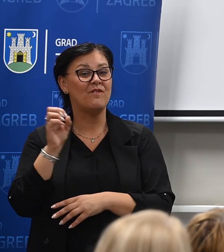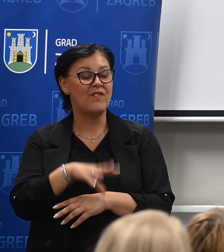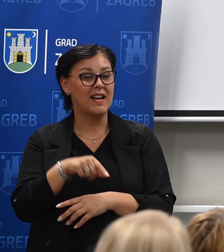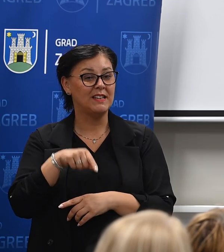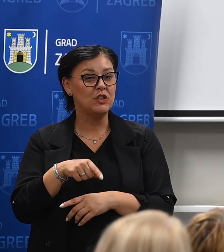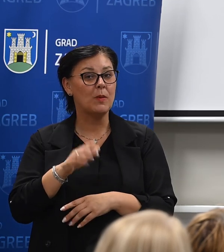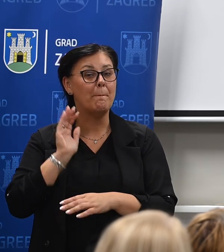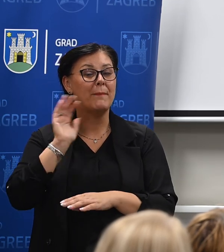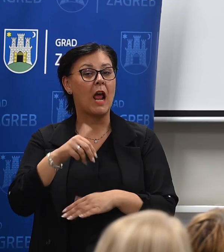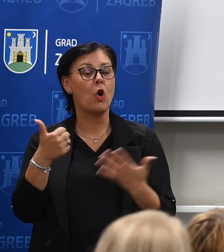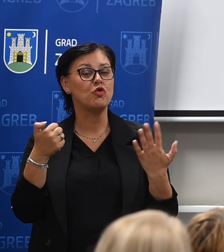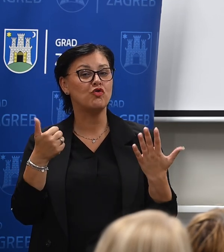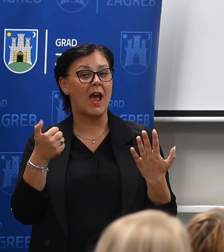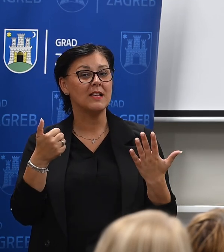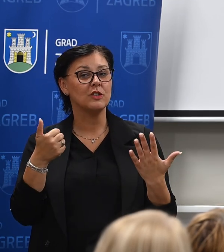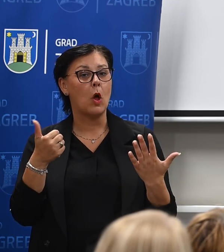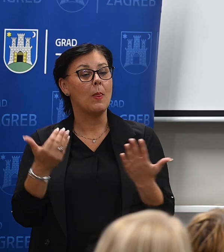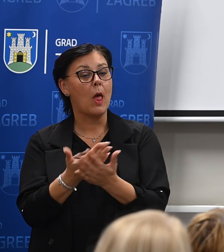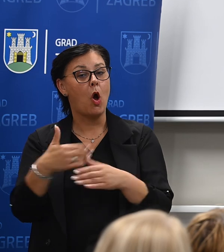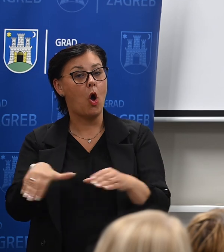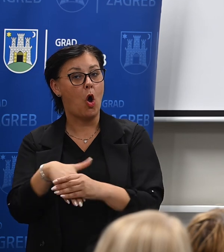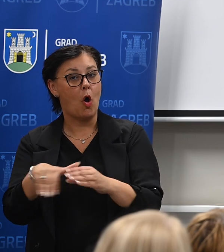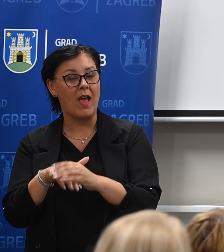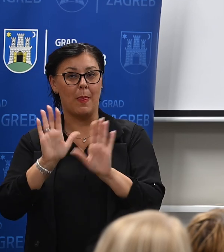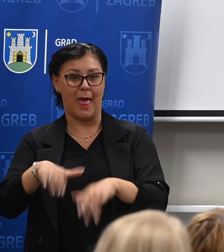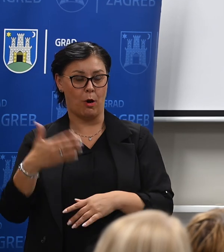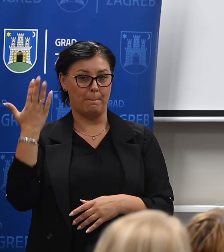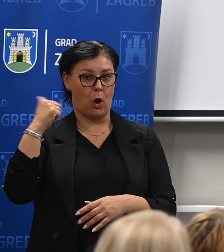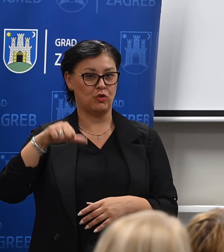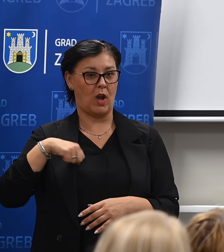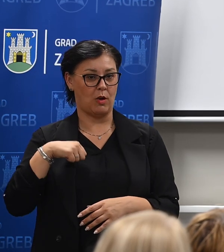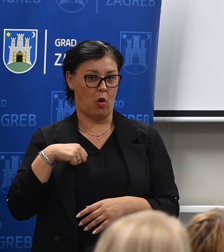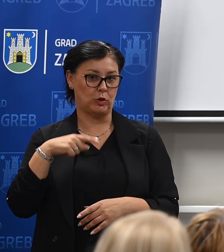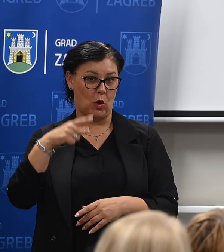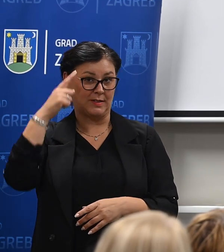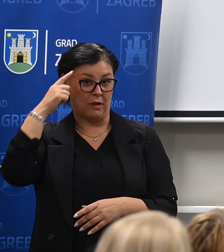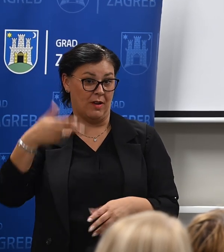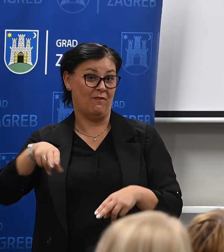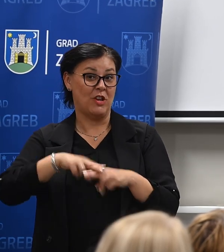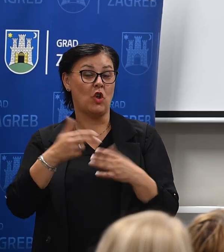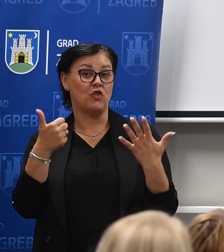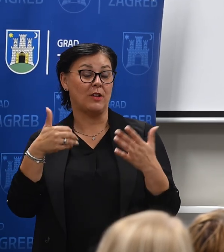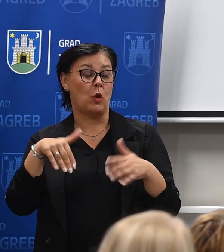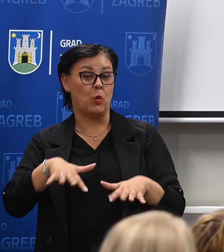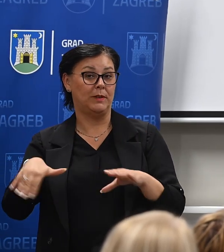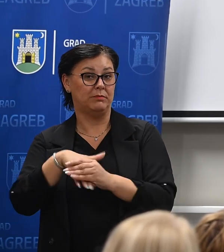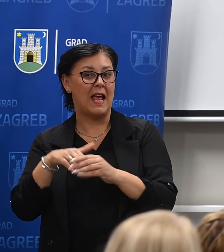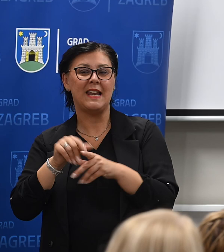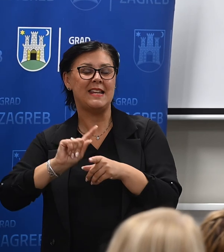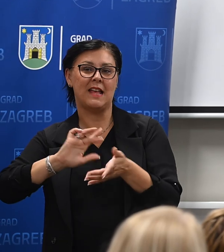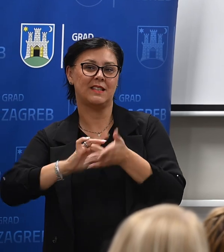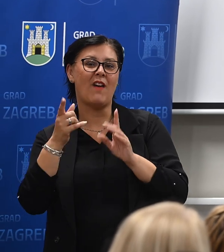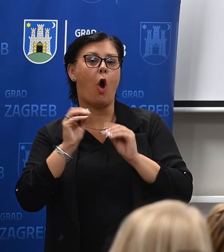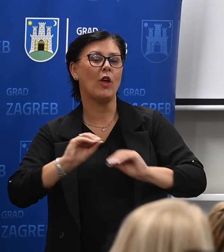više od 600 novo zaposlenih u odnosu na prošlu godinu. Znači, sustav je veći za oko 600 ljudi. To nisu sve odgajateljice,